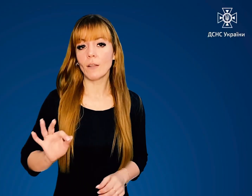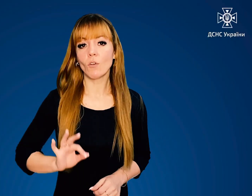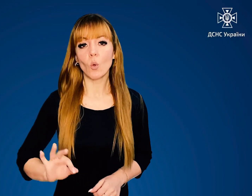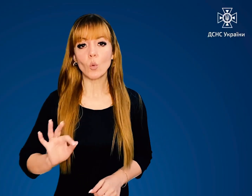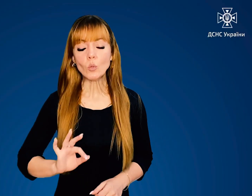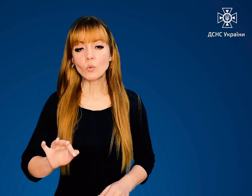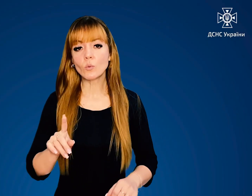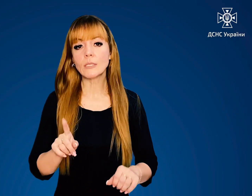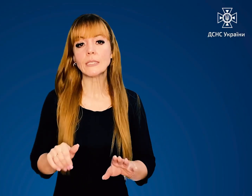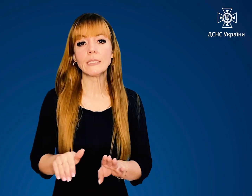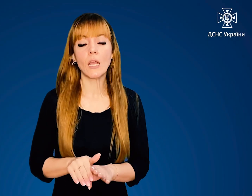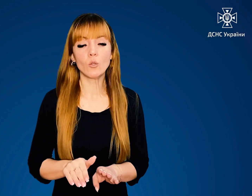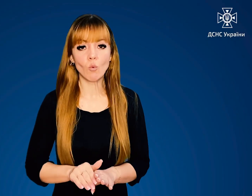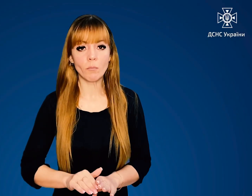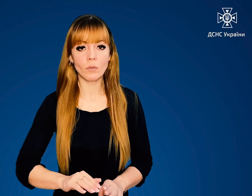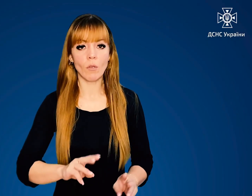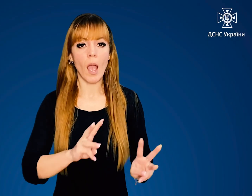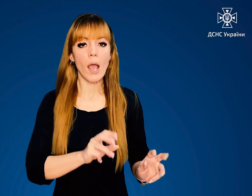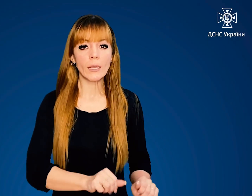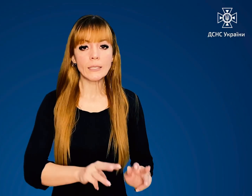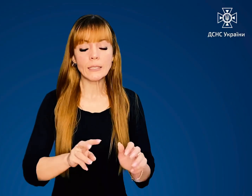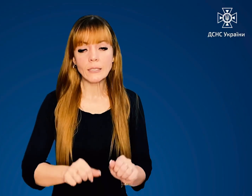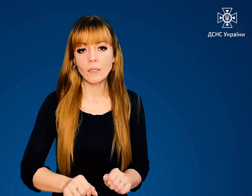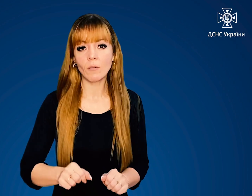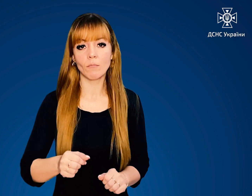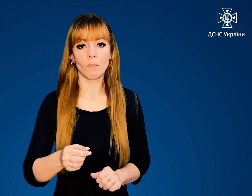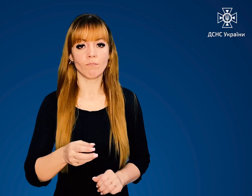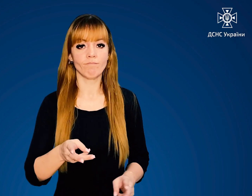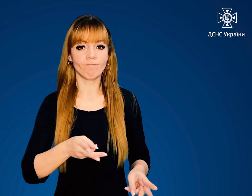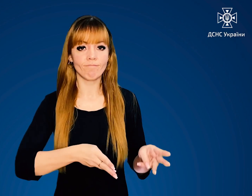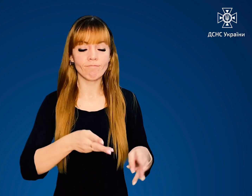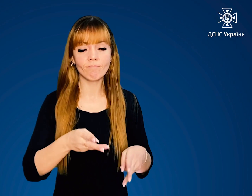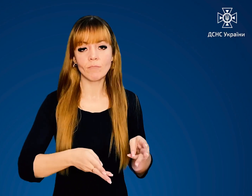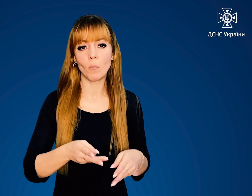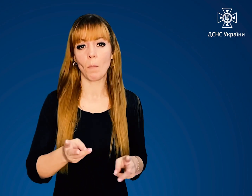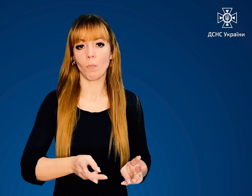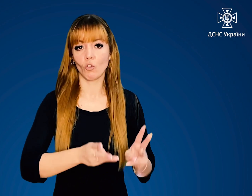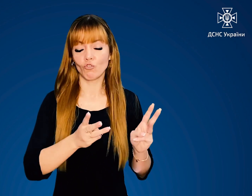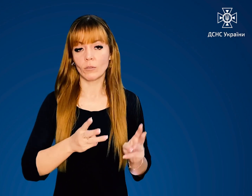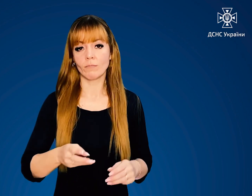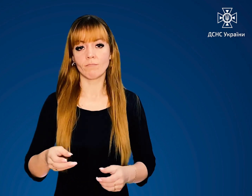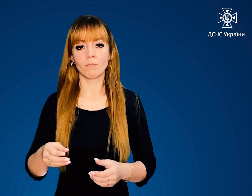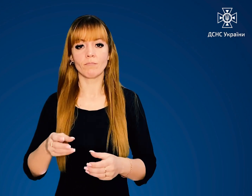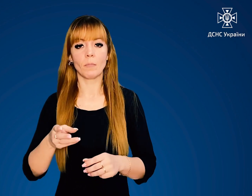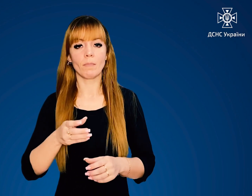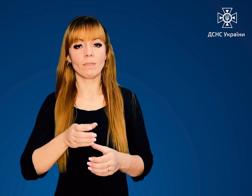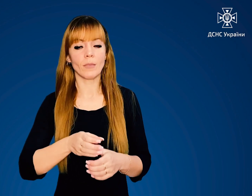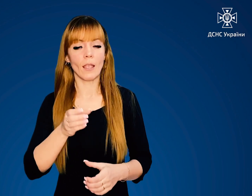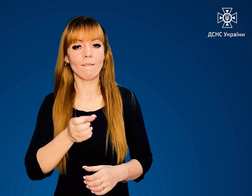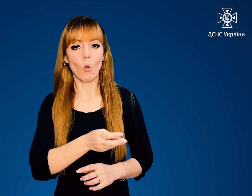використовуйте засоби гасіння пожеж. Переносні вогнегасники – порошкові,